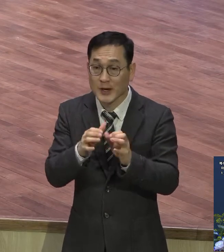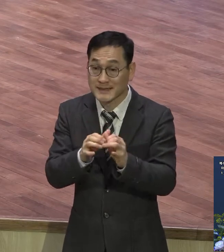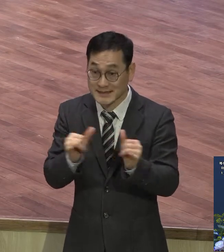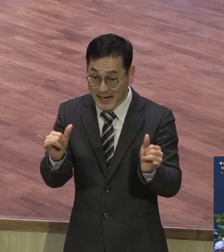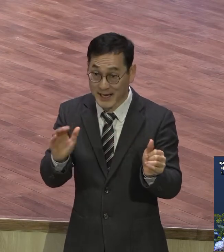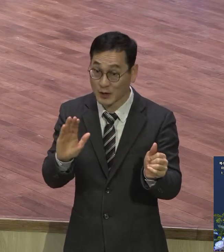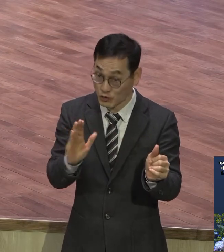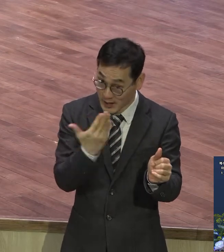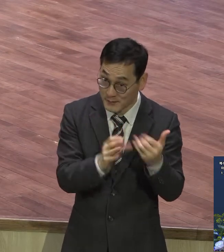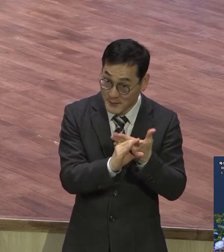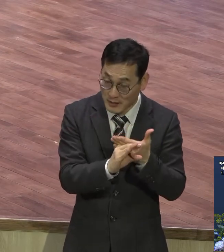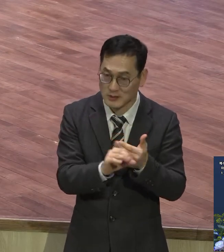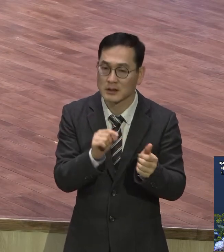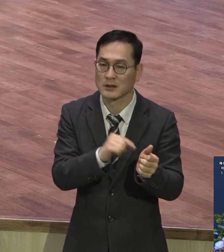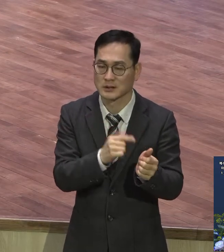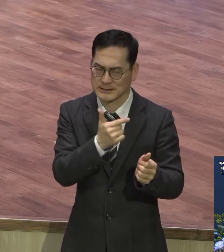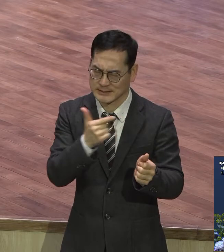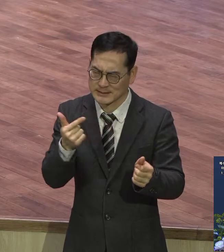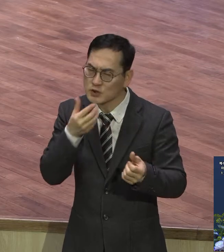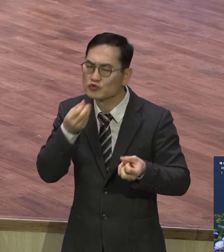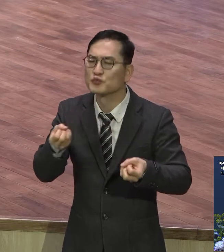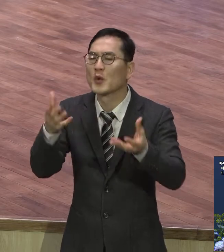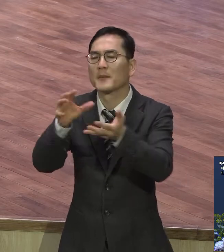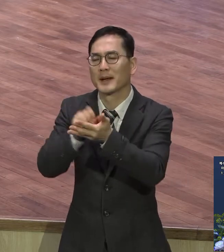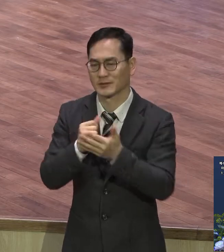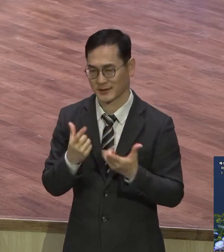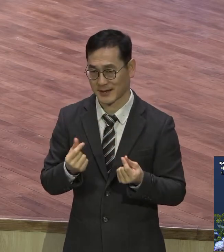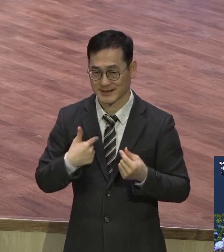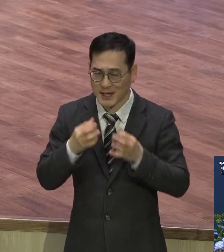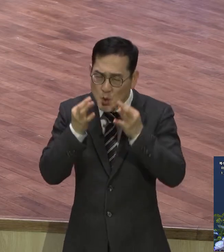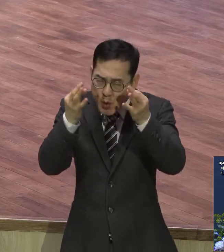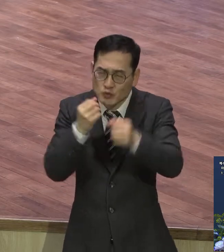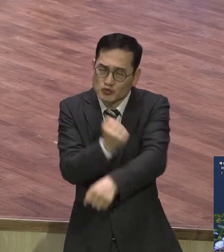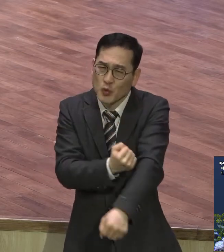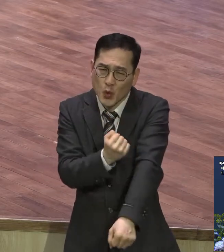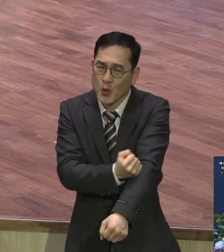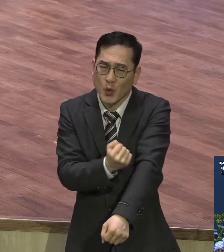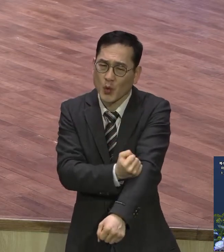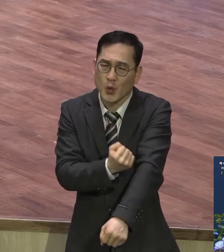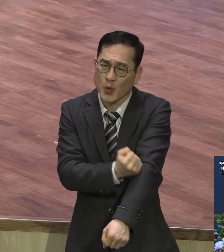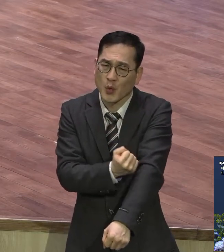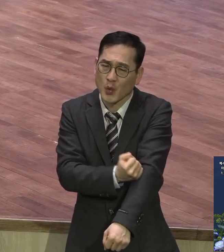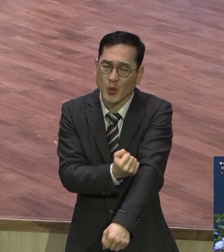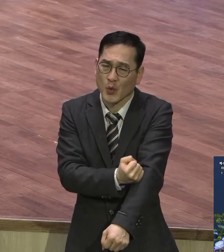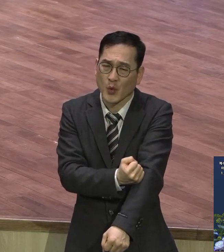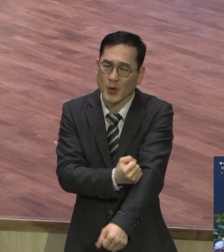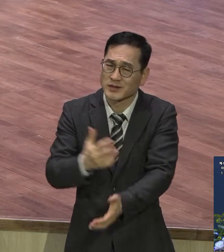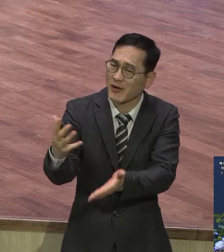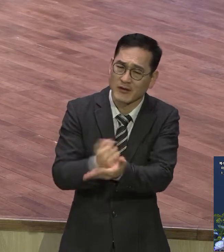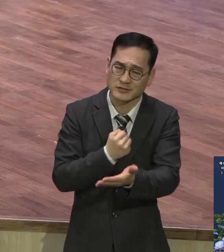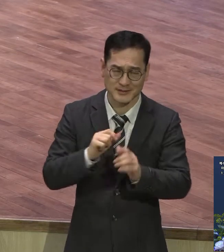진정한 축복이에요 내가 노력을 해서 내가 애를 써서 세상 사람도 하는 거예요 하나님 주신 거 아니에요